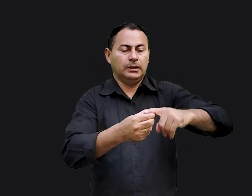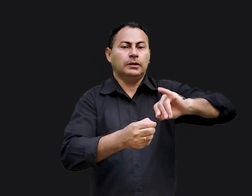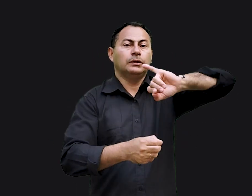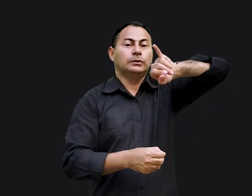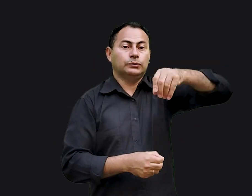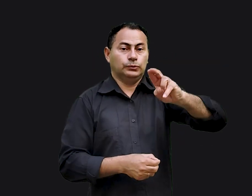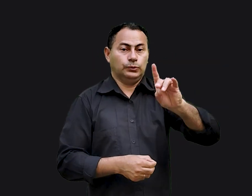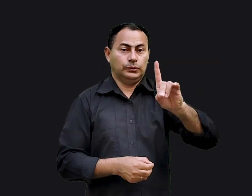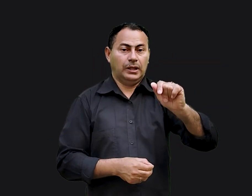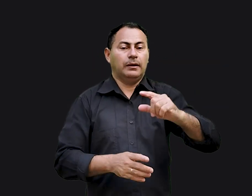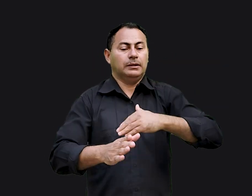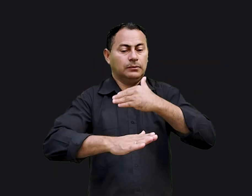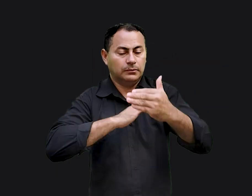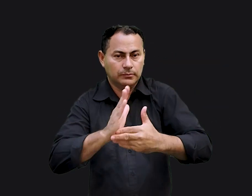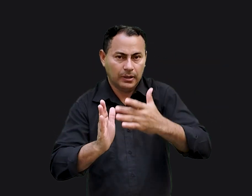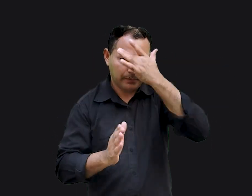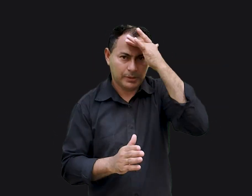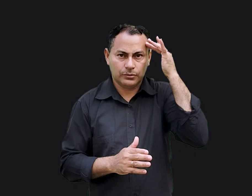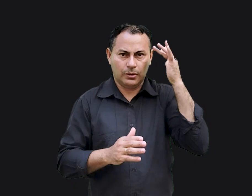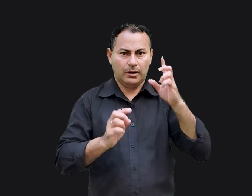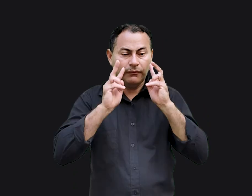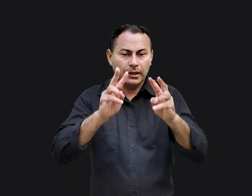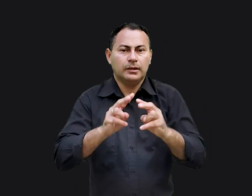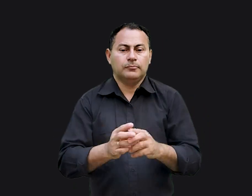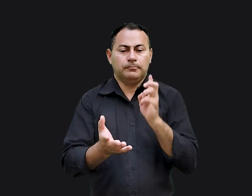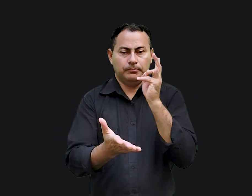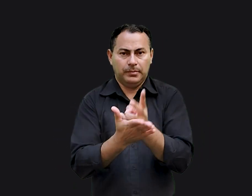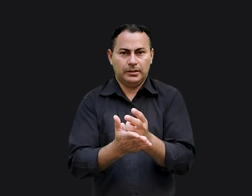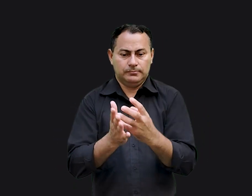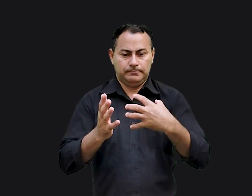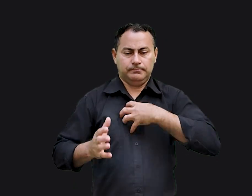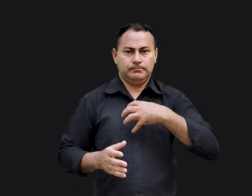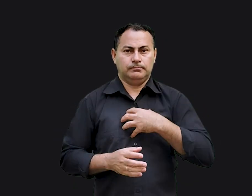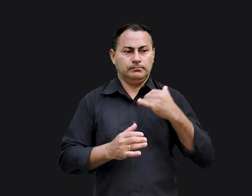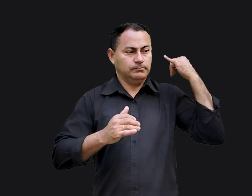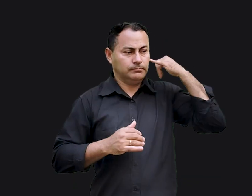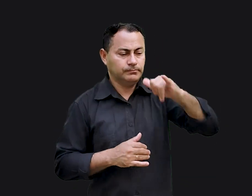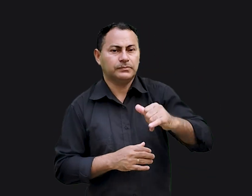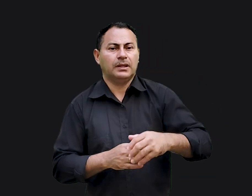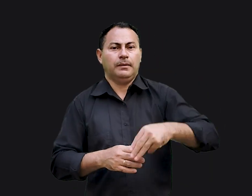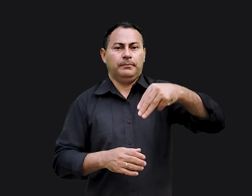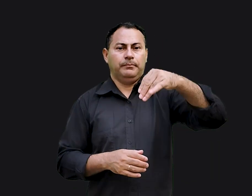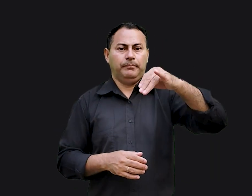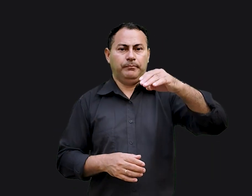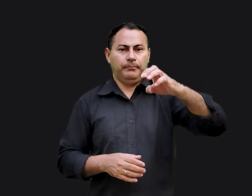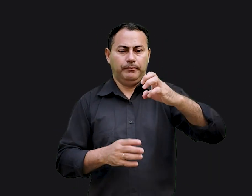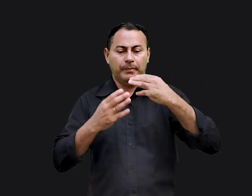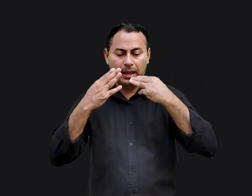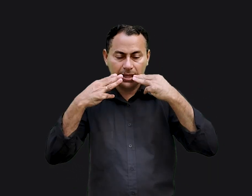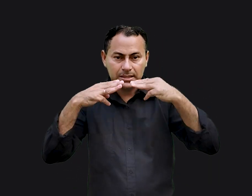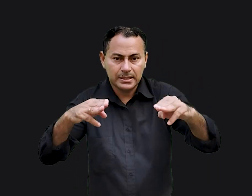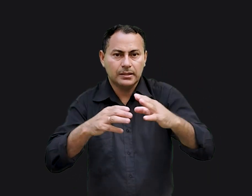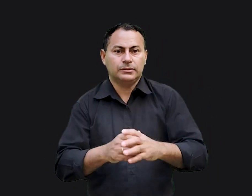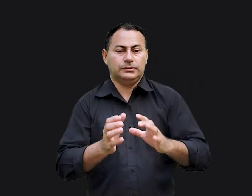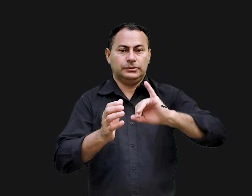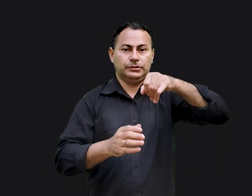Judá mas para todo mundo. Você observará que existe o mesmo padrão nas profecias messiânicas de Isaías e de